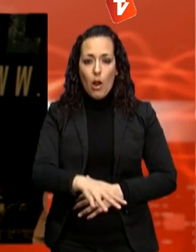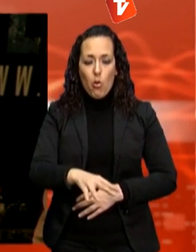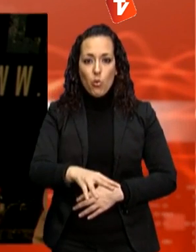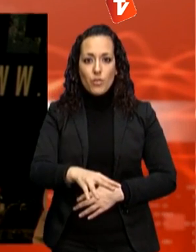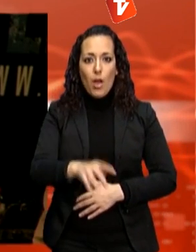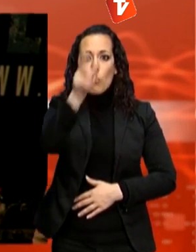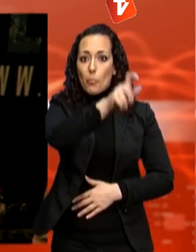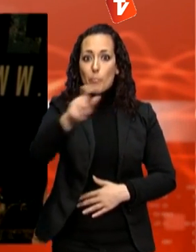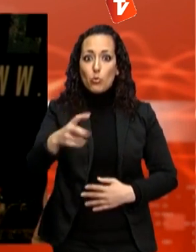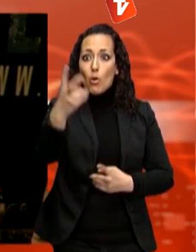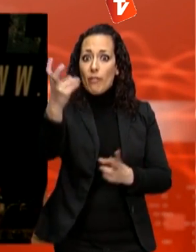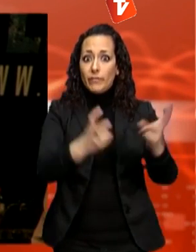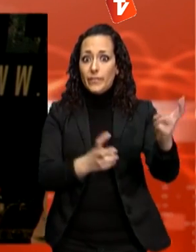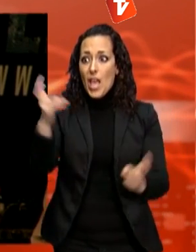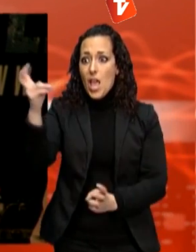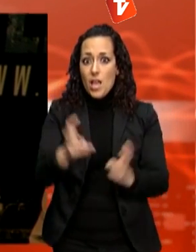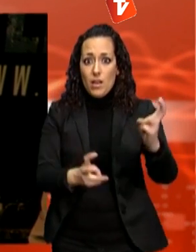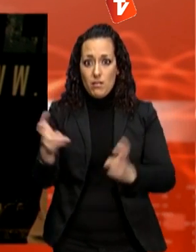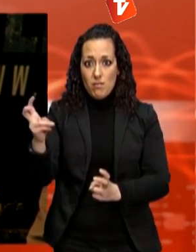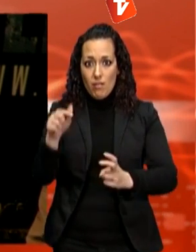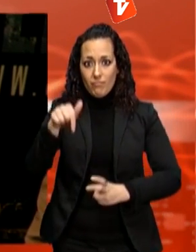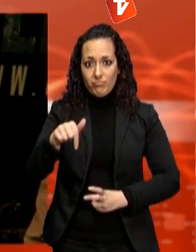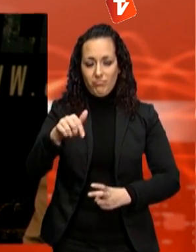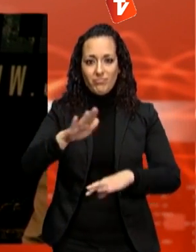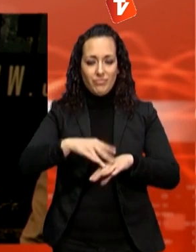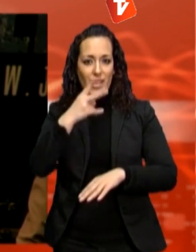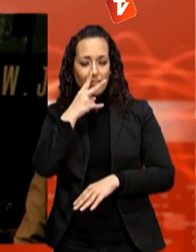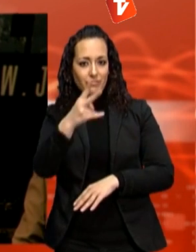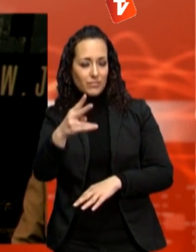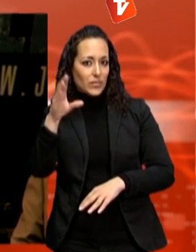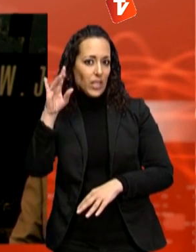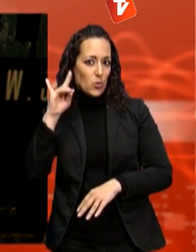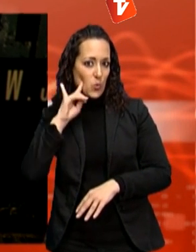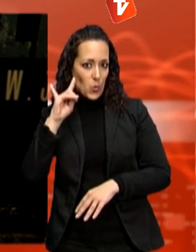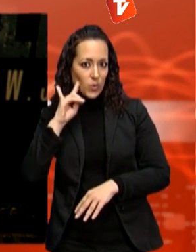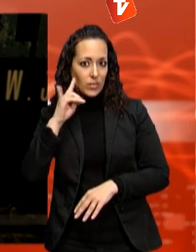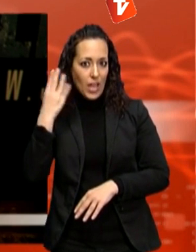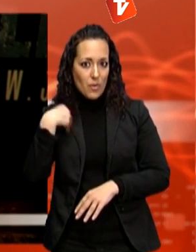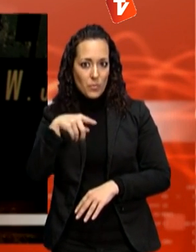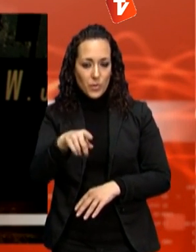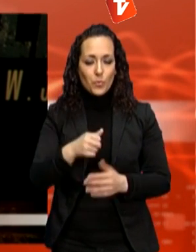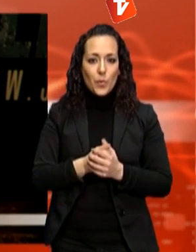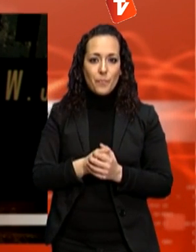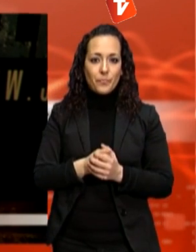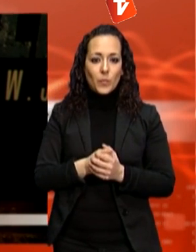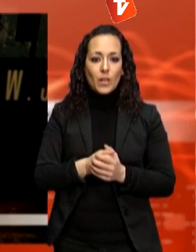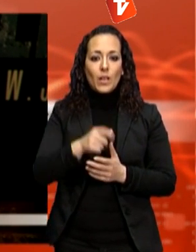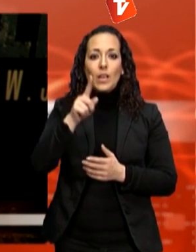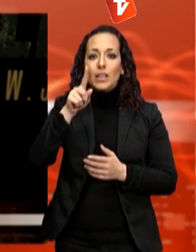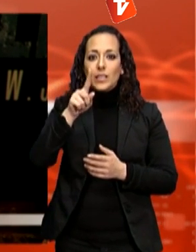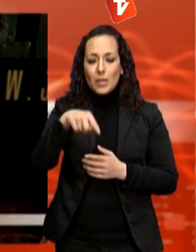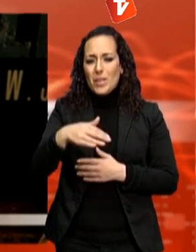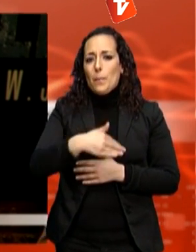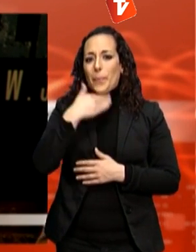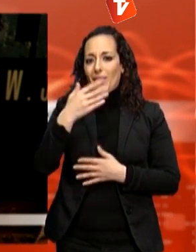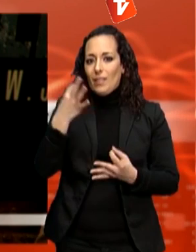aquí i introdueix aquests nous públics, el jazz, que per nosaltres són tan importants. Que hem de concebre també el jazz,